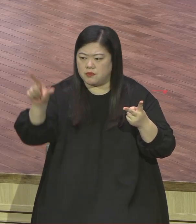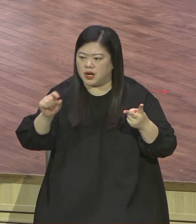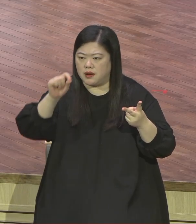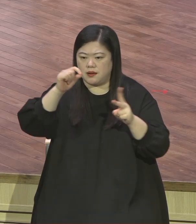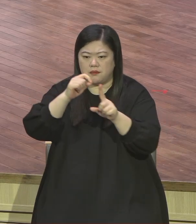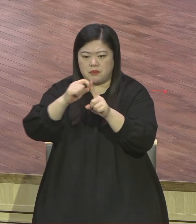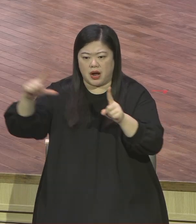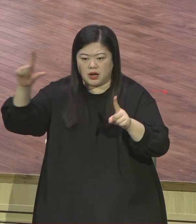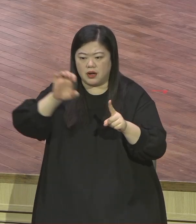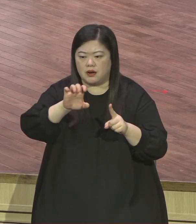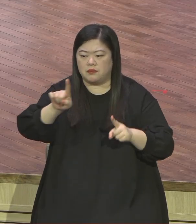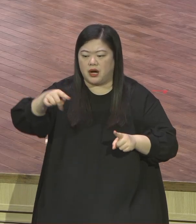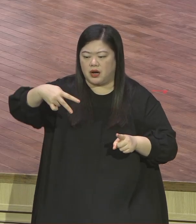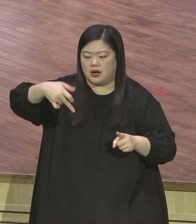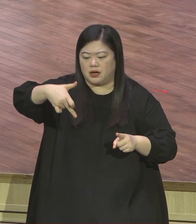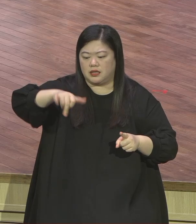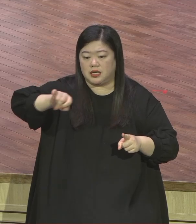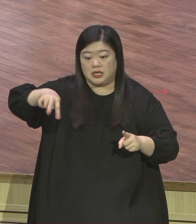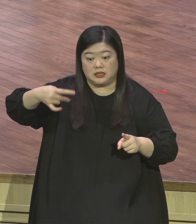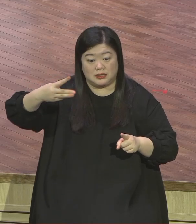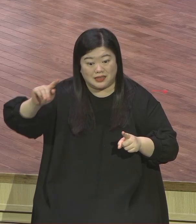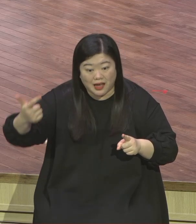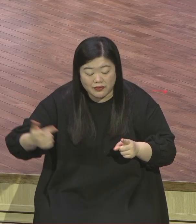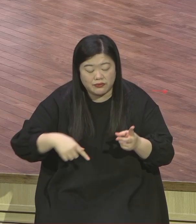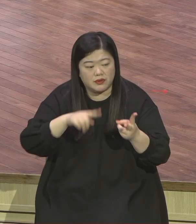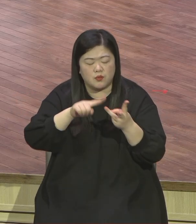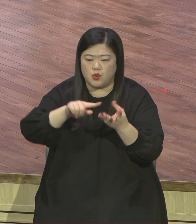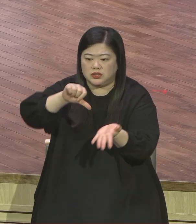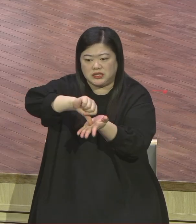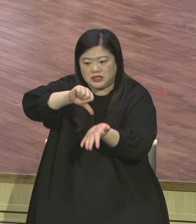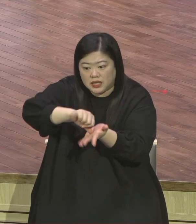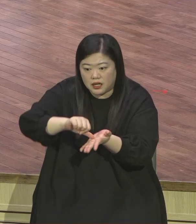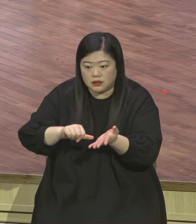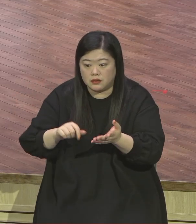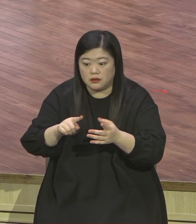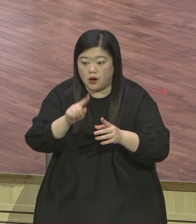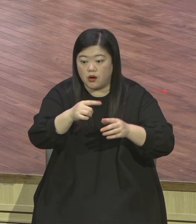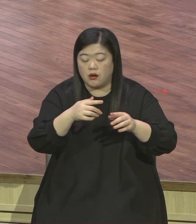이란 줌으로 그냥 막 공격하고 있어요